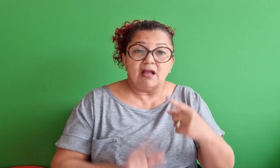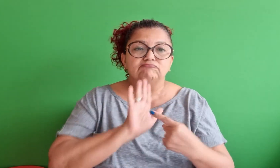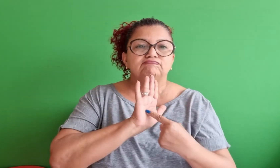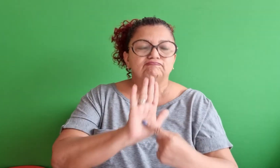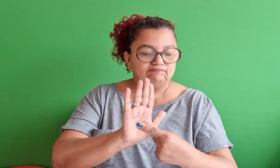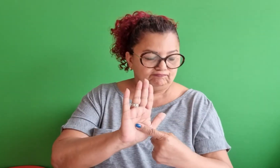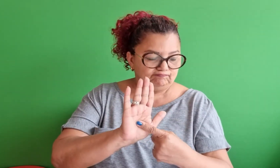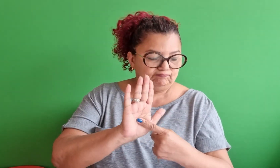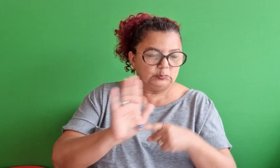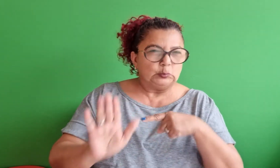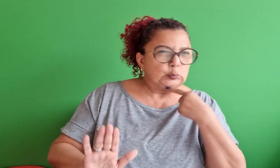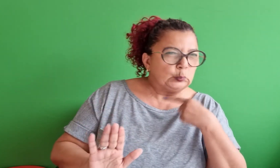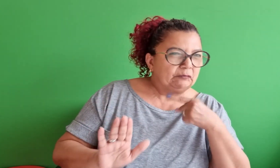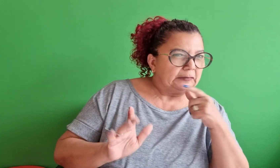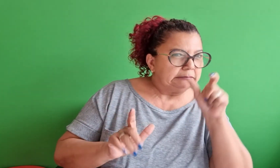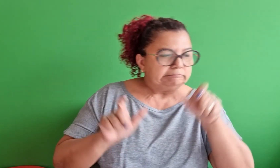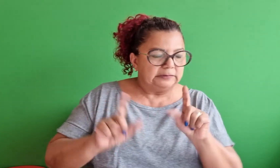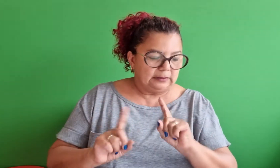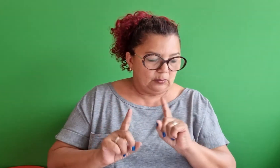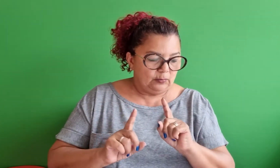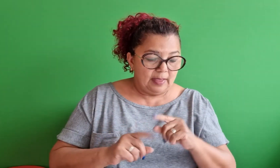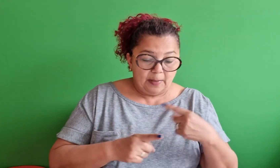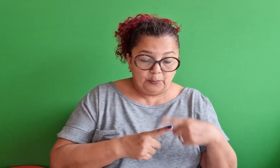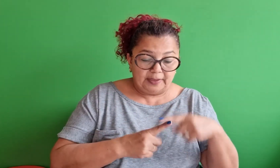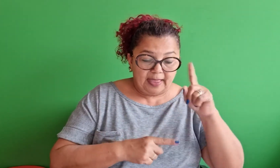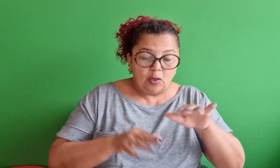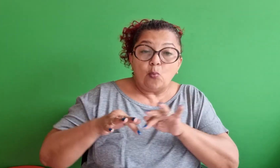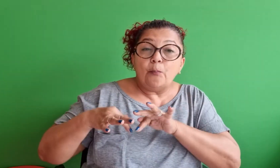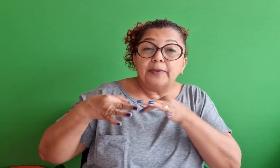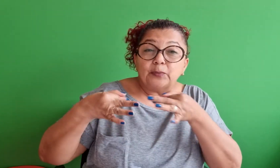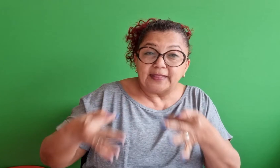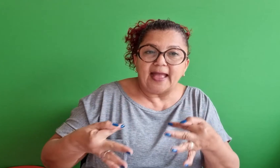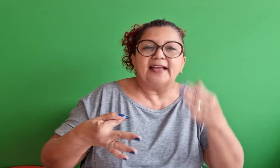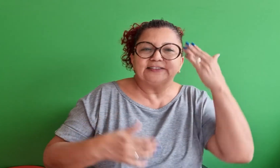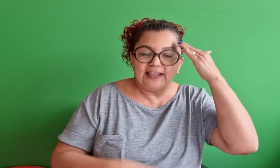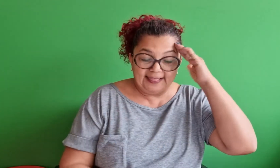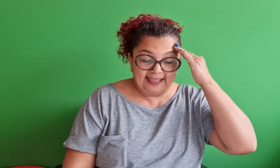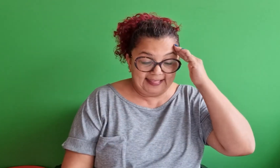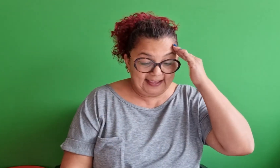a verdadeira virtude, ela não se põe em dúvidas, porque